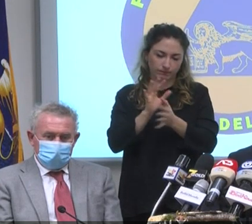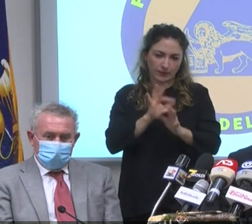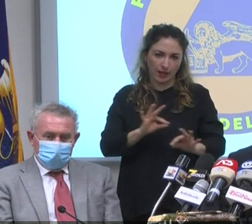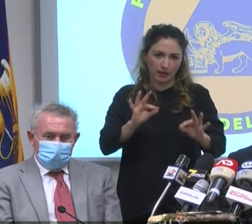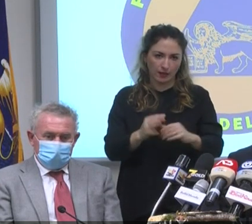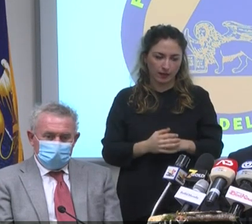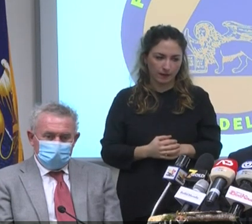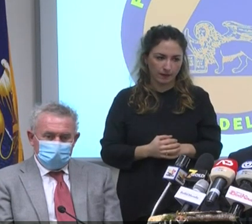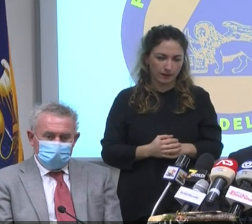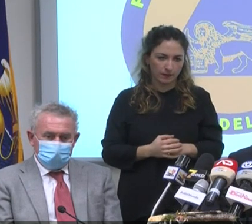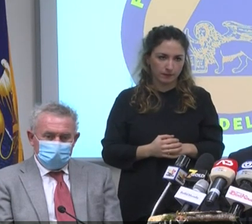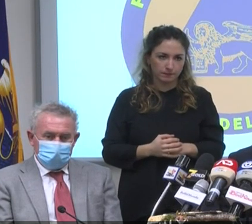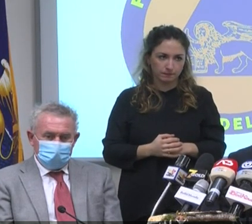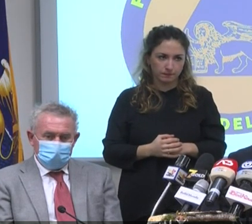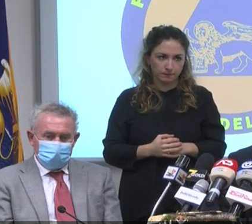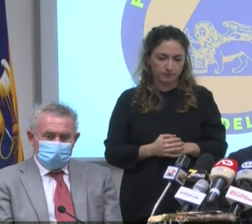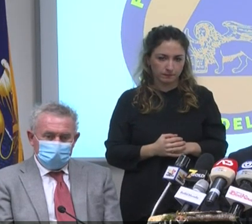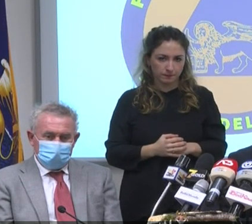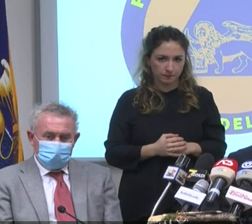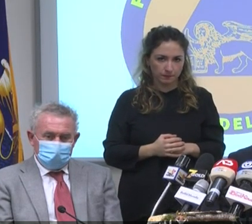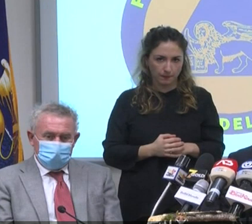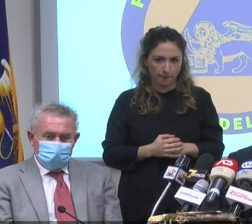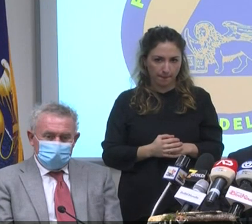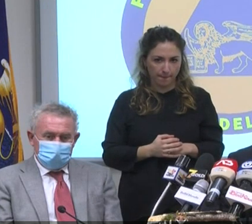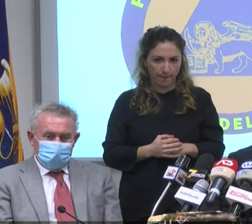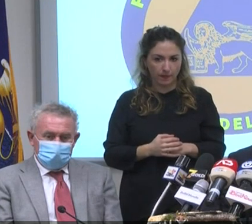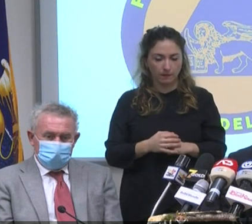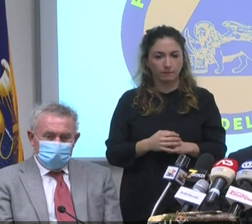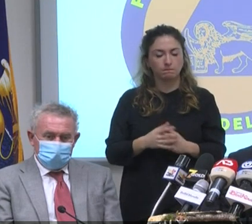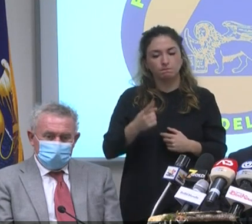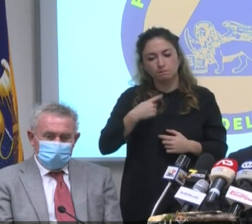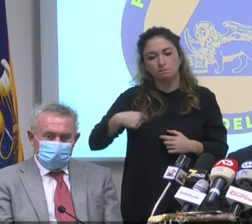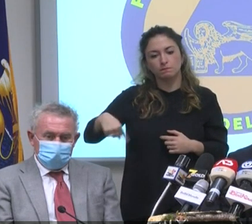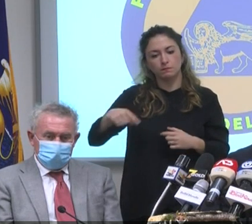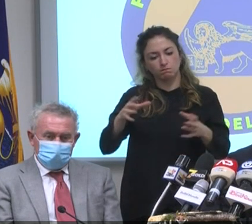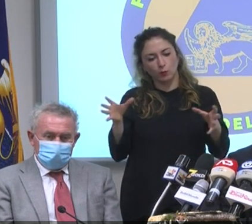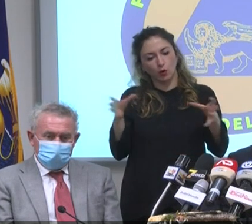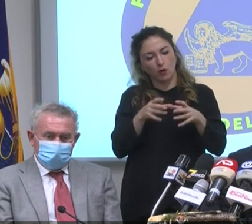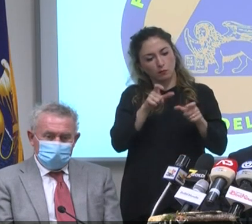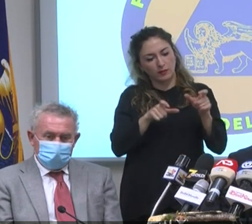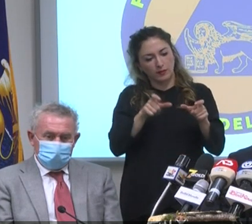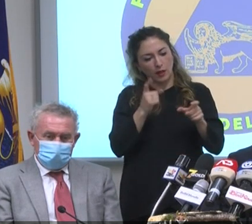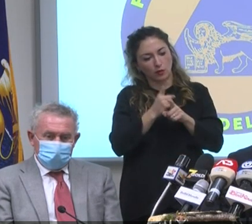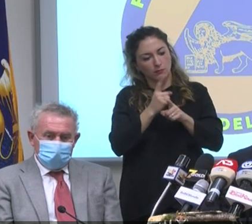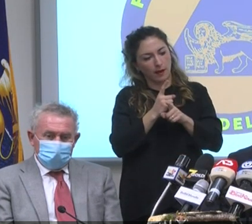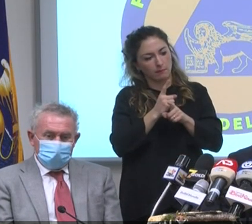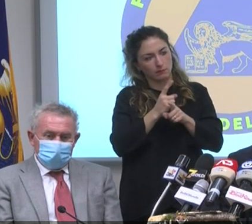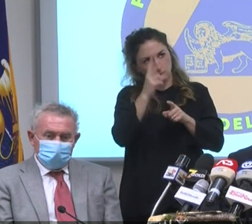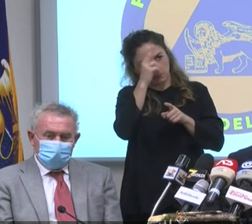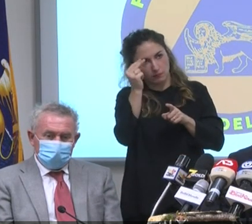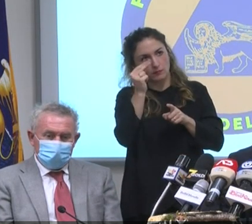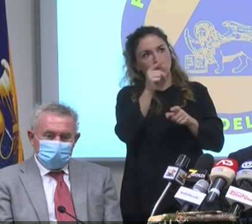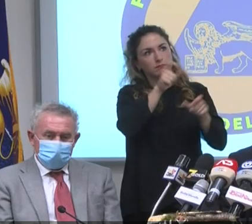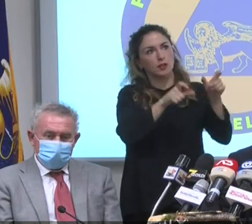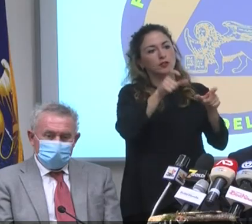non penso che noi come comunità dobbiamo riconoscere che abbiamo delle persone che lavorano a Capodanno sono i